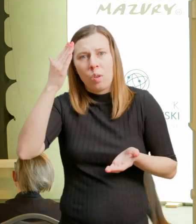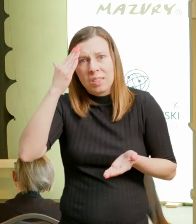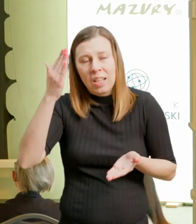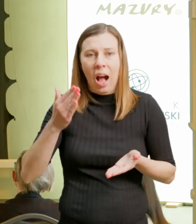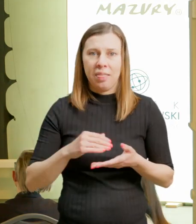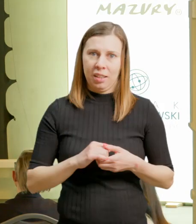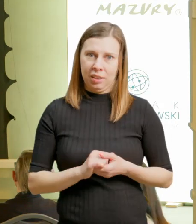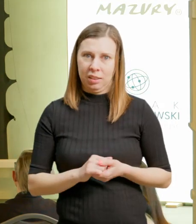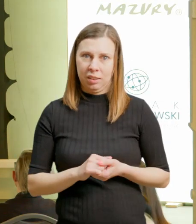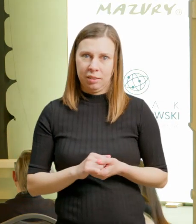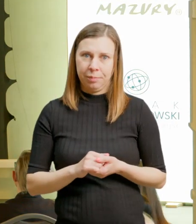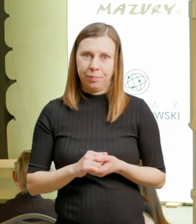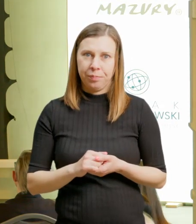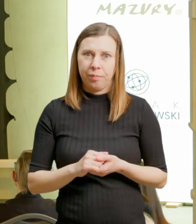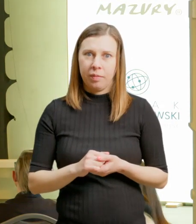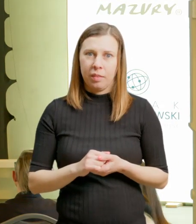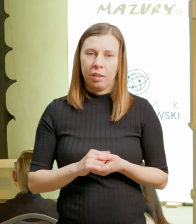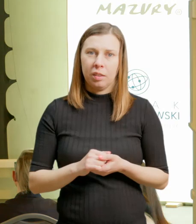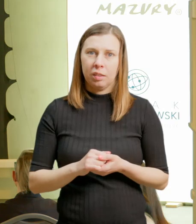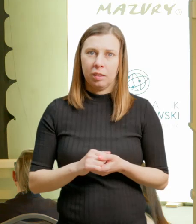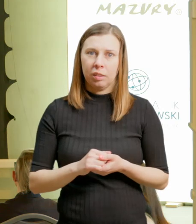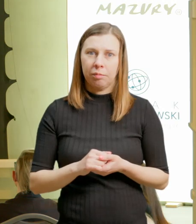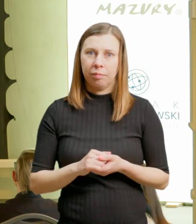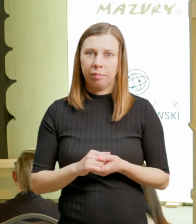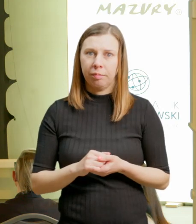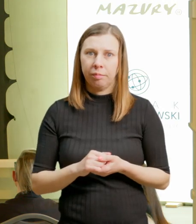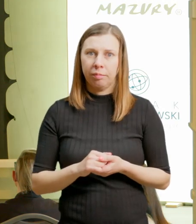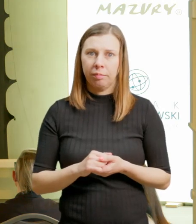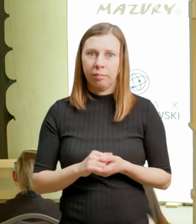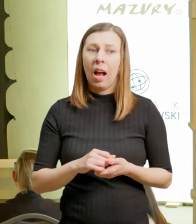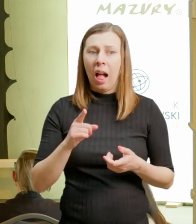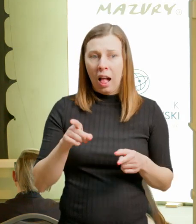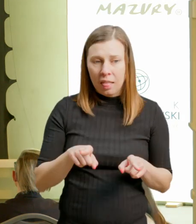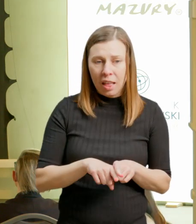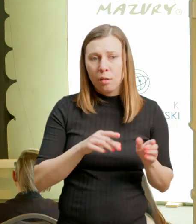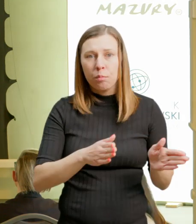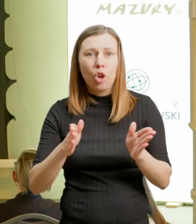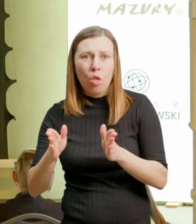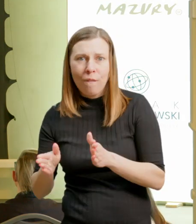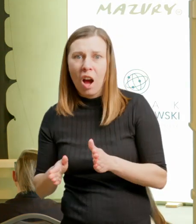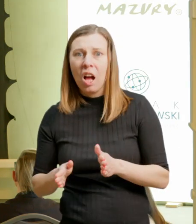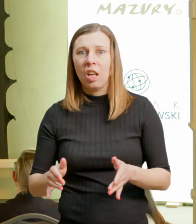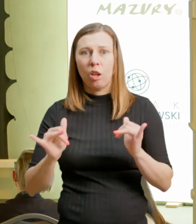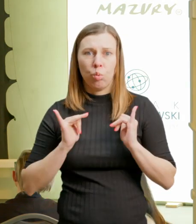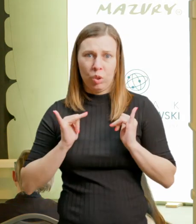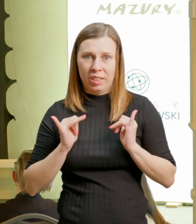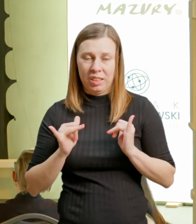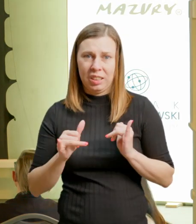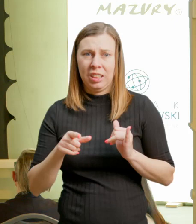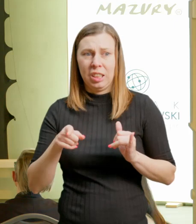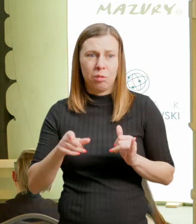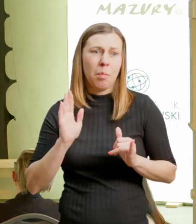lokalnej społeczności. Nie możemy zapominać, proszę Państwa, a wiele mamy przykładów na to, że lokalne społeczności